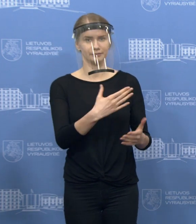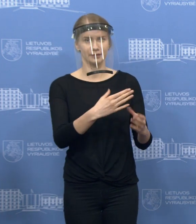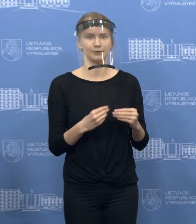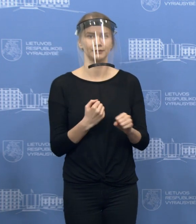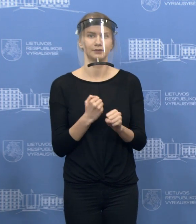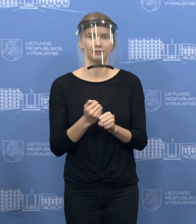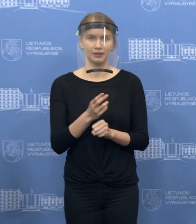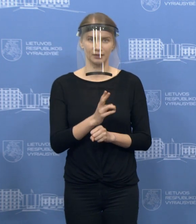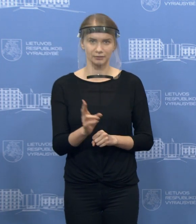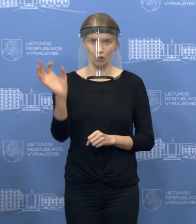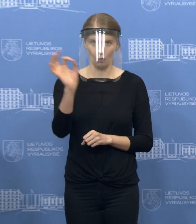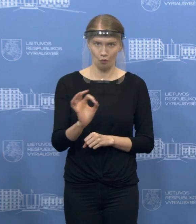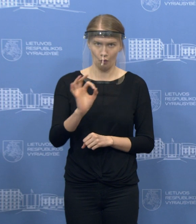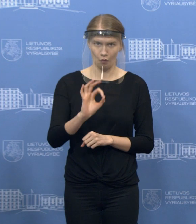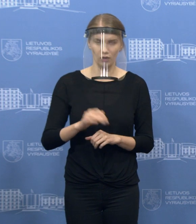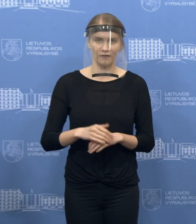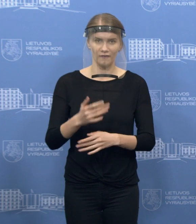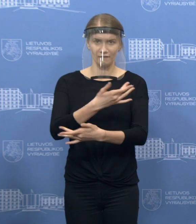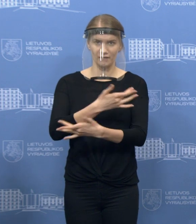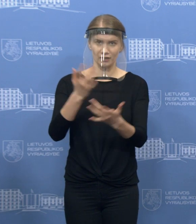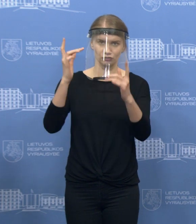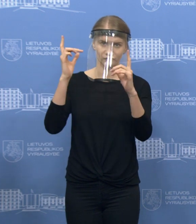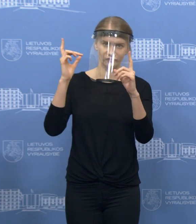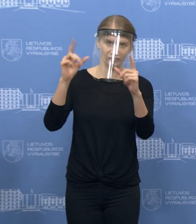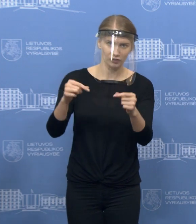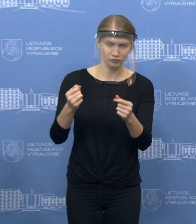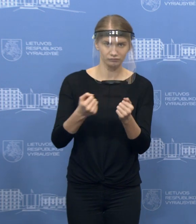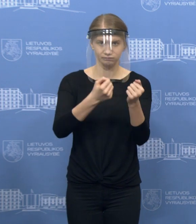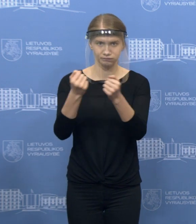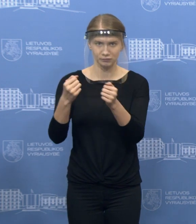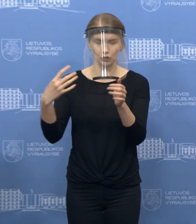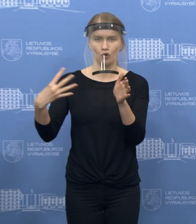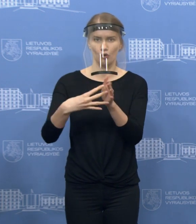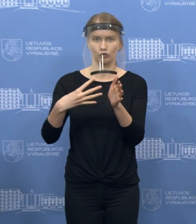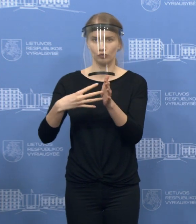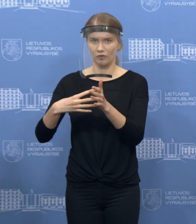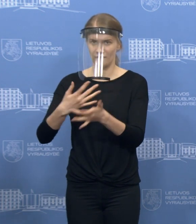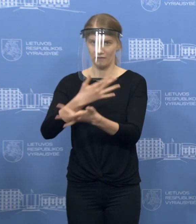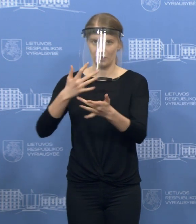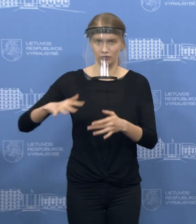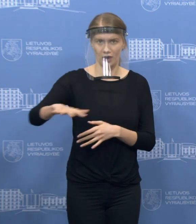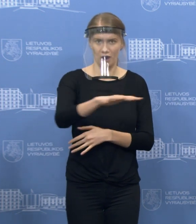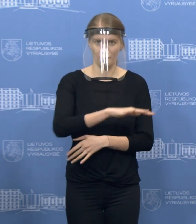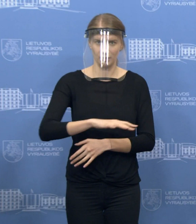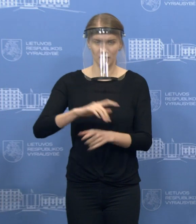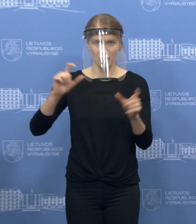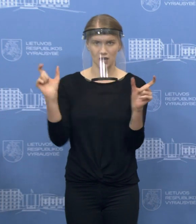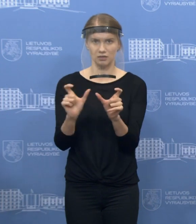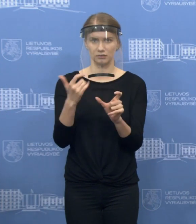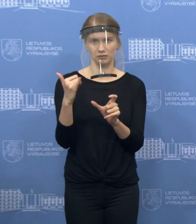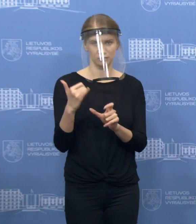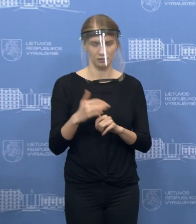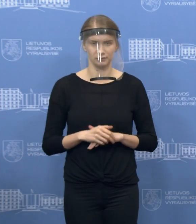akciją, viešo judėjimo, kontrolę mūsų viešoje aplinkoje karantino sąlygomis.